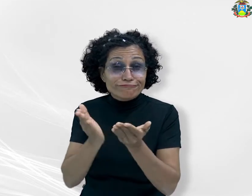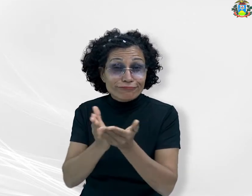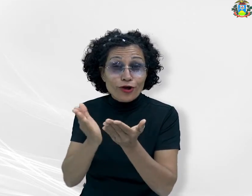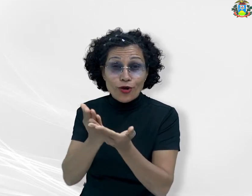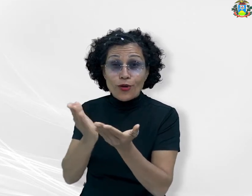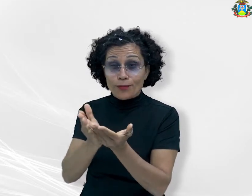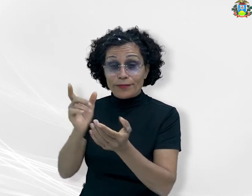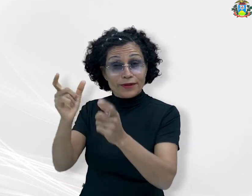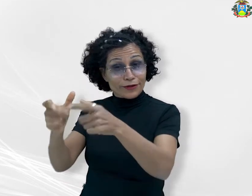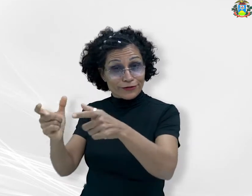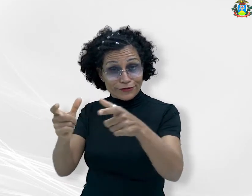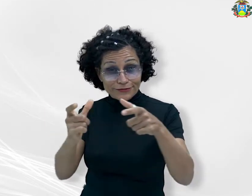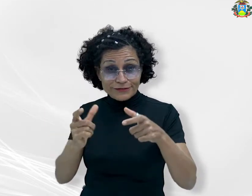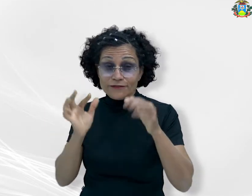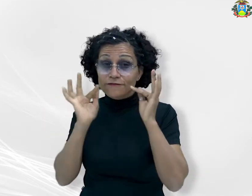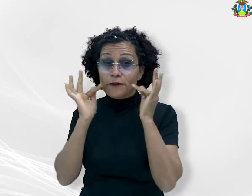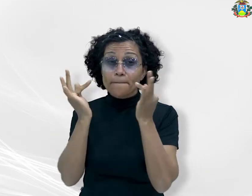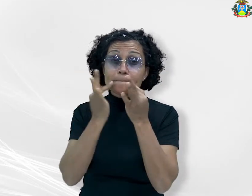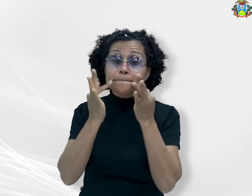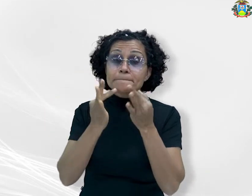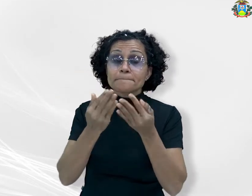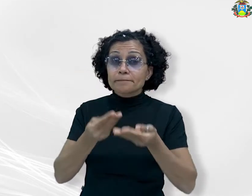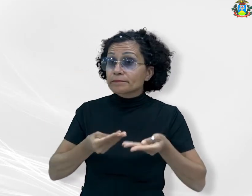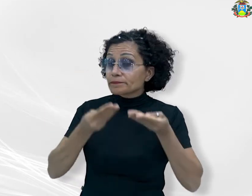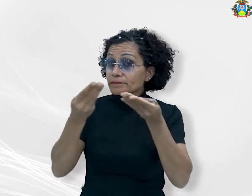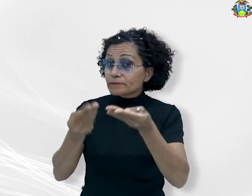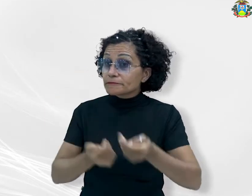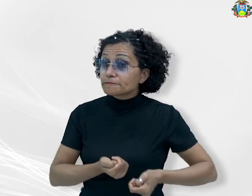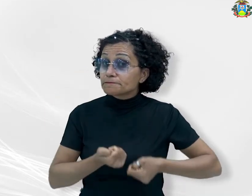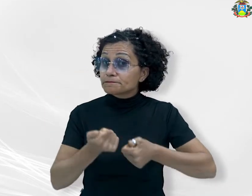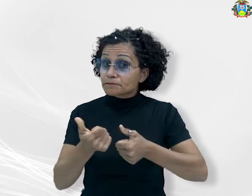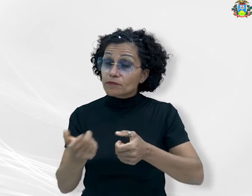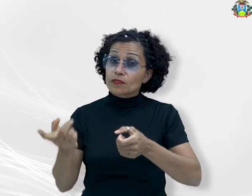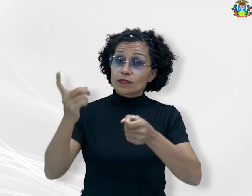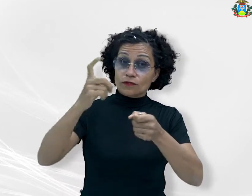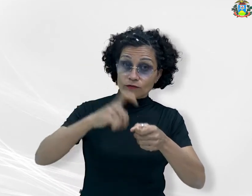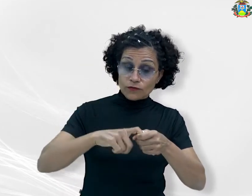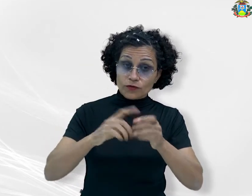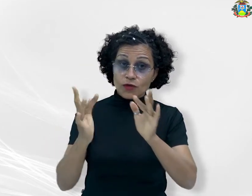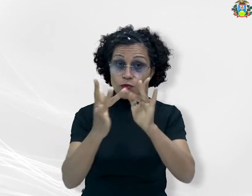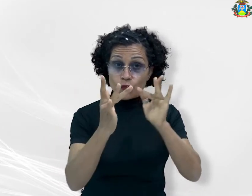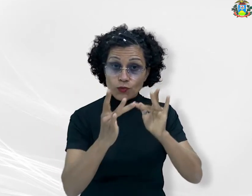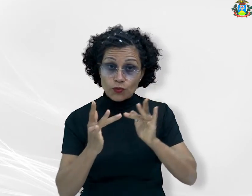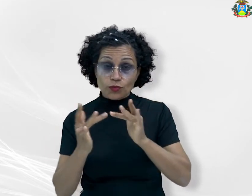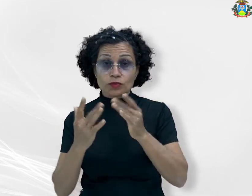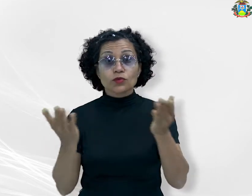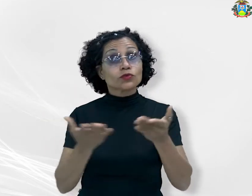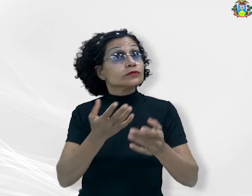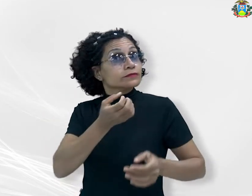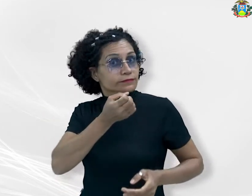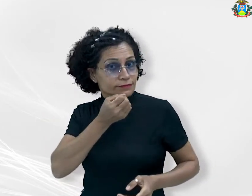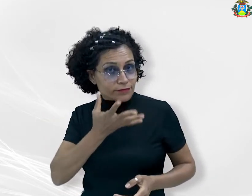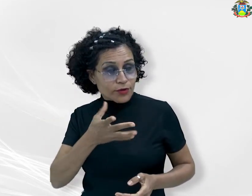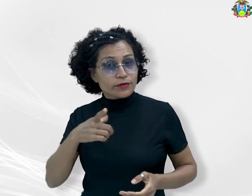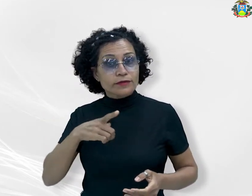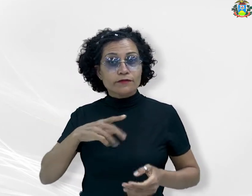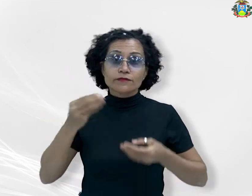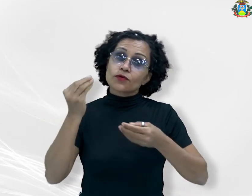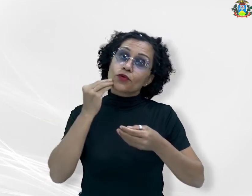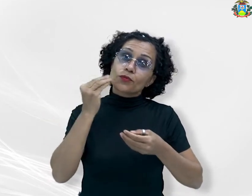políticas públicas familiares para ser beneficiada com esse retorno. O contato de hoje com as pessoas foi muito bom. Tivemos a oportunidade